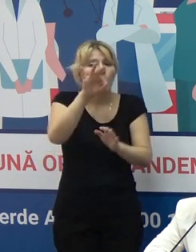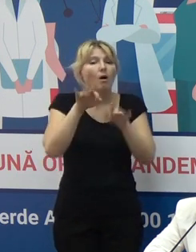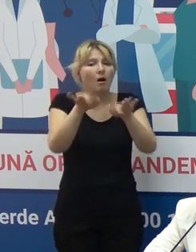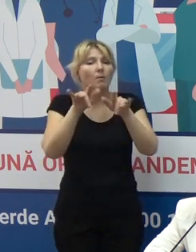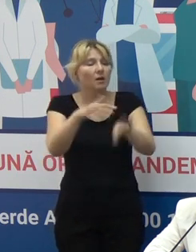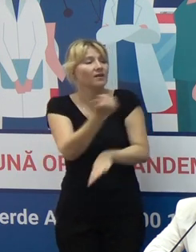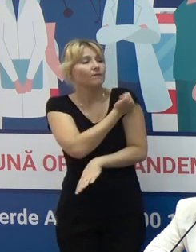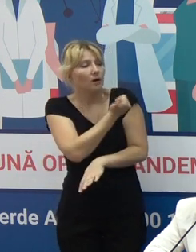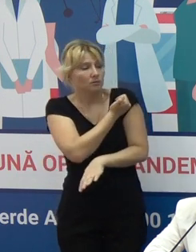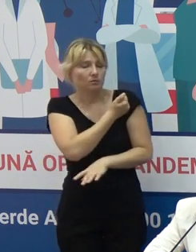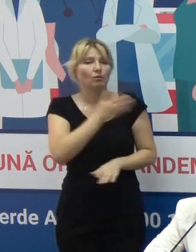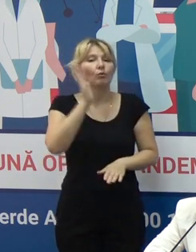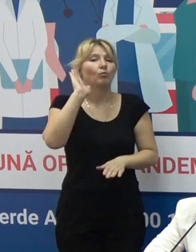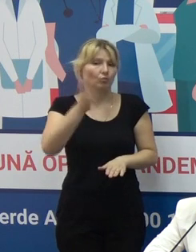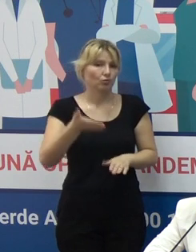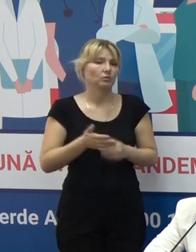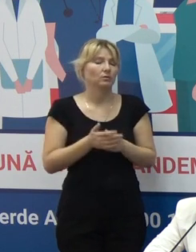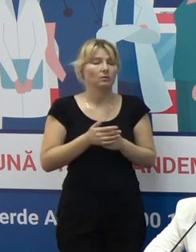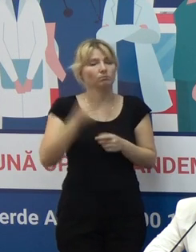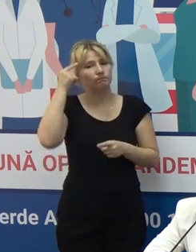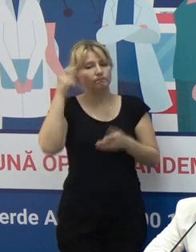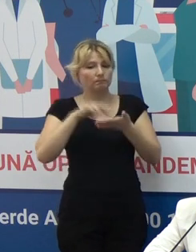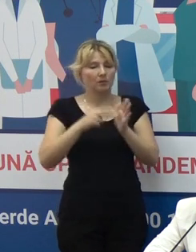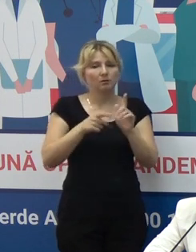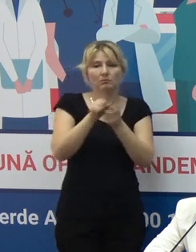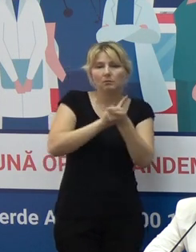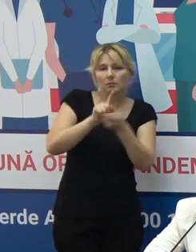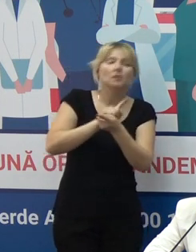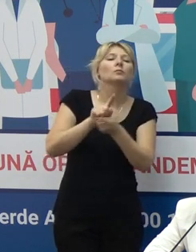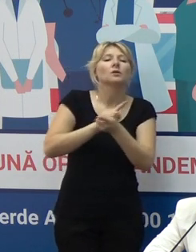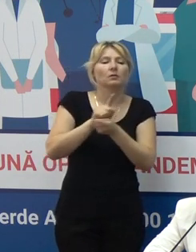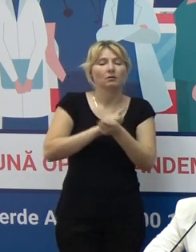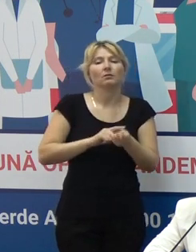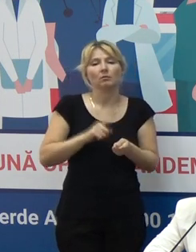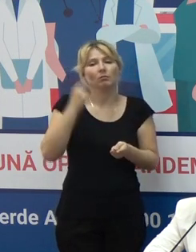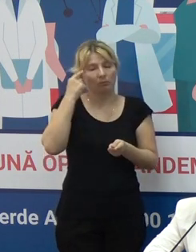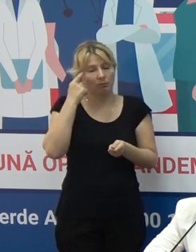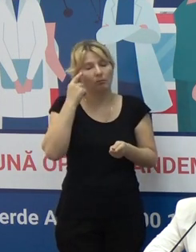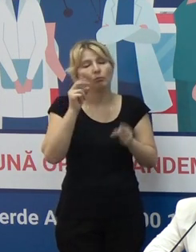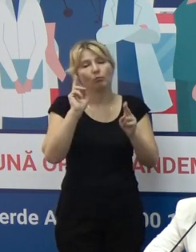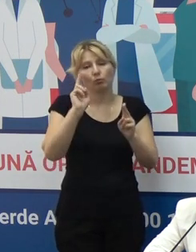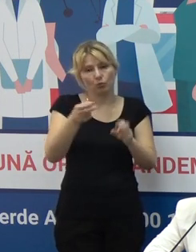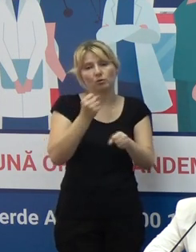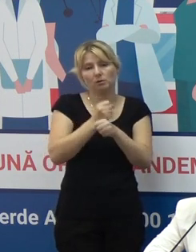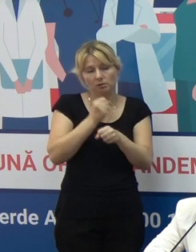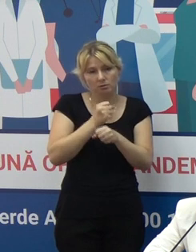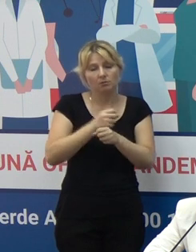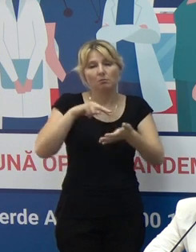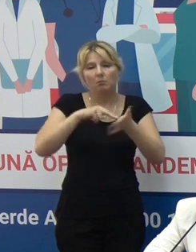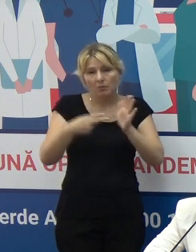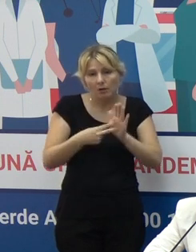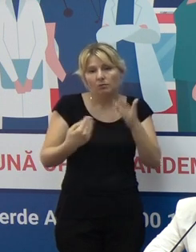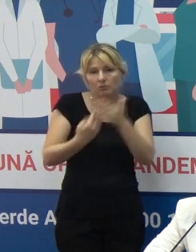vaccinare, se ajustează și se aliniază la acele evoluții epidemiologice,